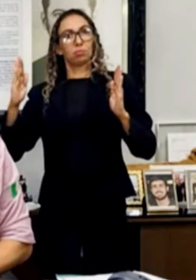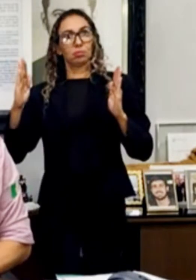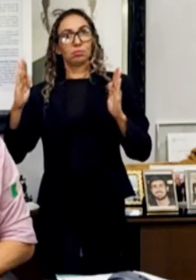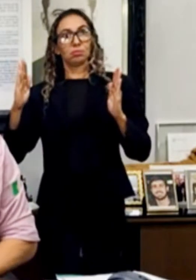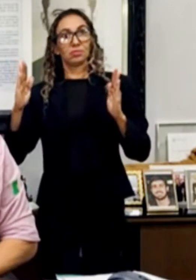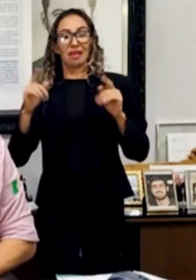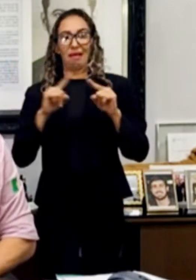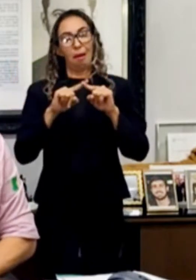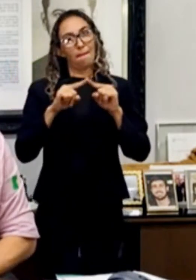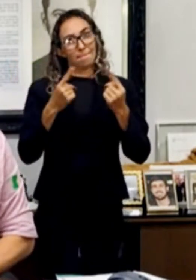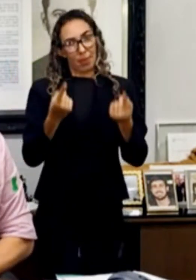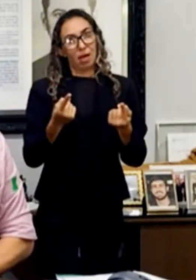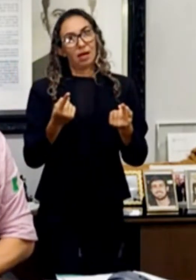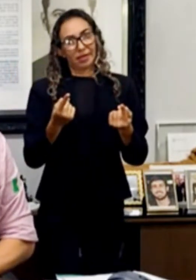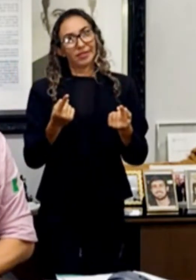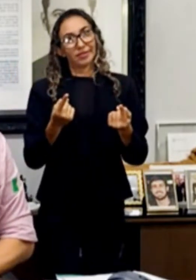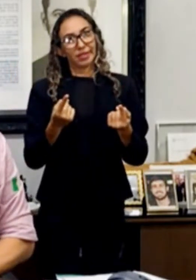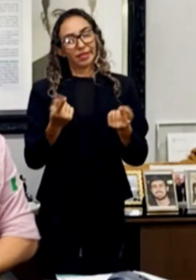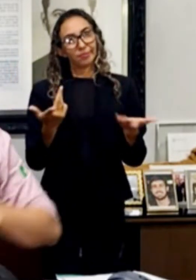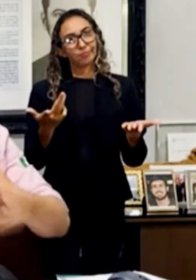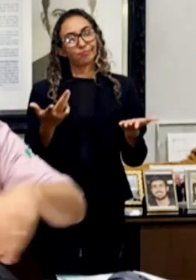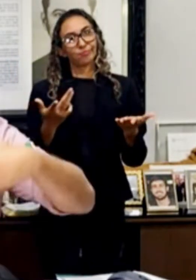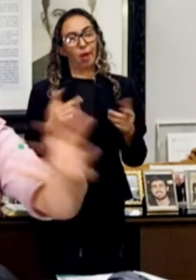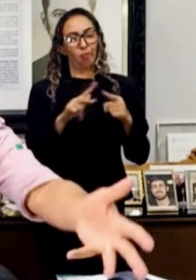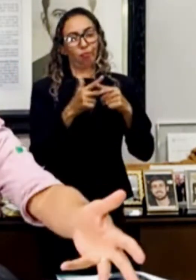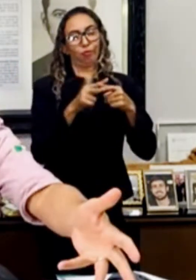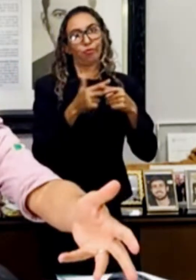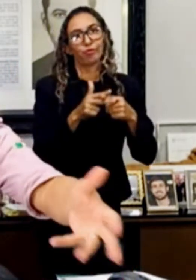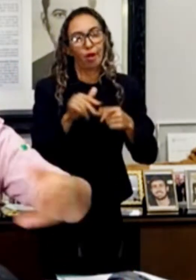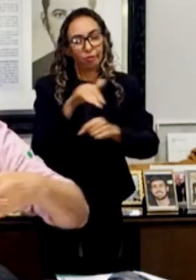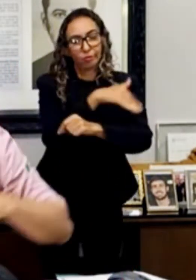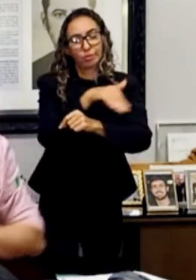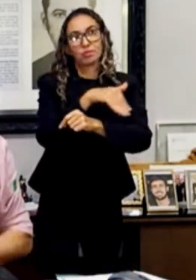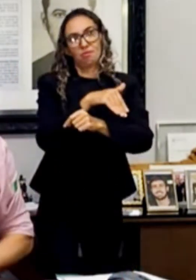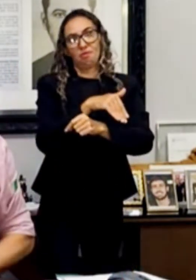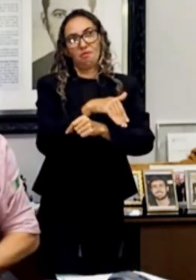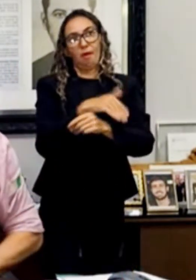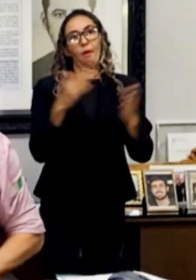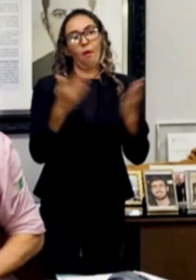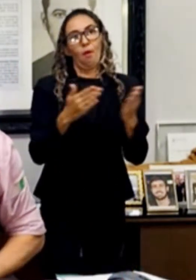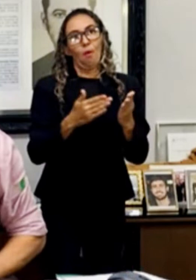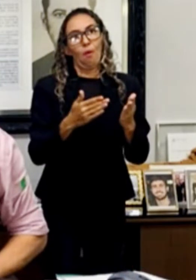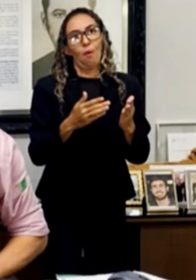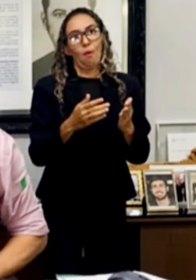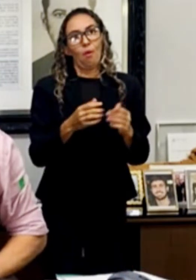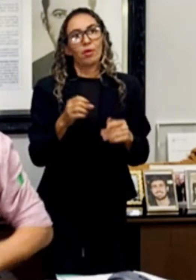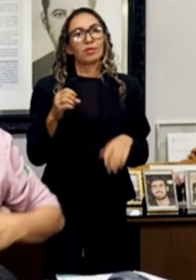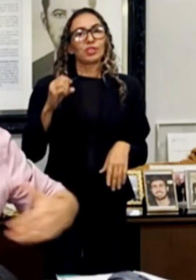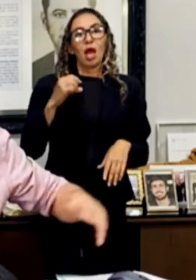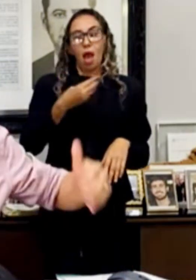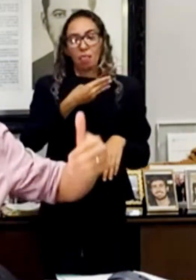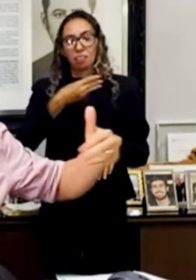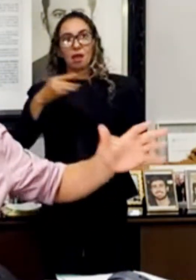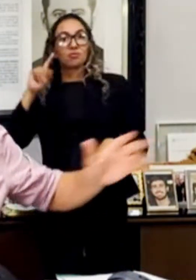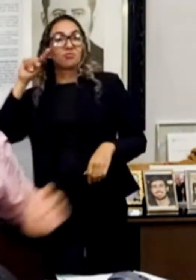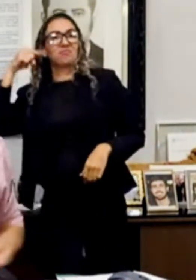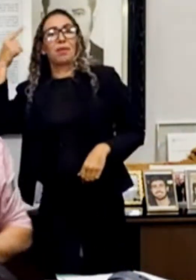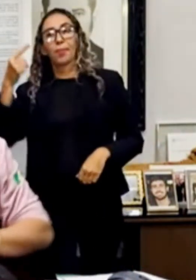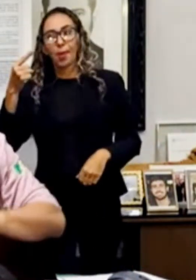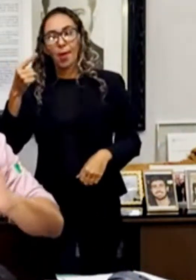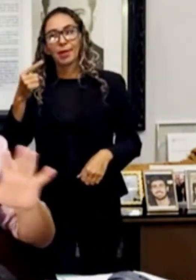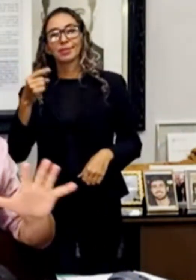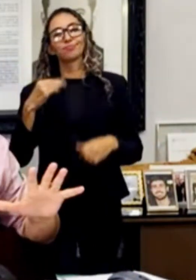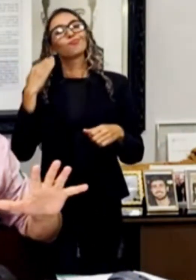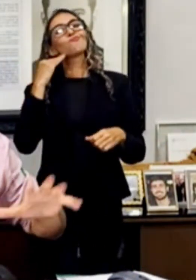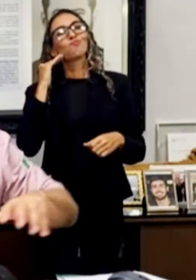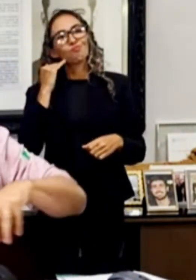amor de Deus, olha, você tapa o buraco hoje, não aguenta uma chuva, três dias entra o buraco de novo lá. vai abrindo o buraco, vai ampliando o buraco.